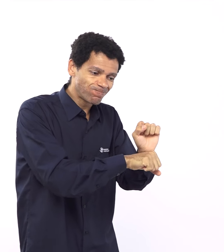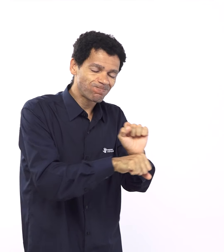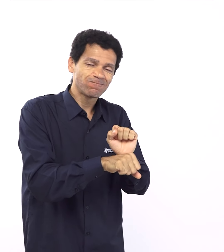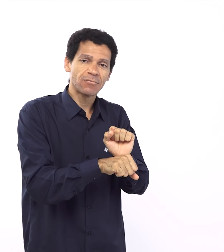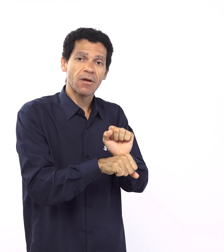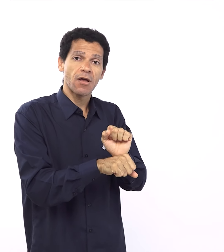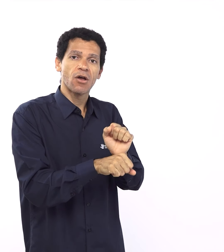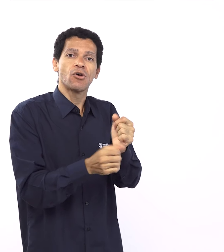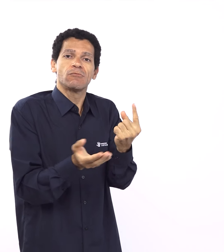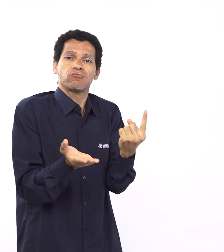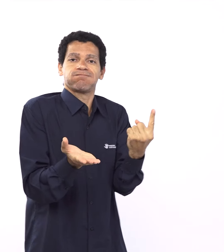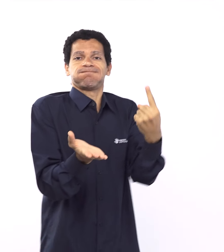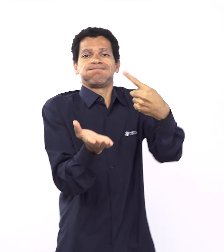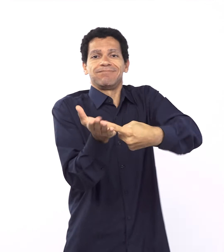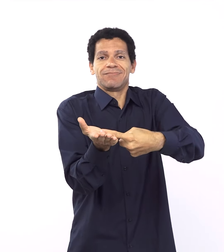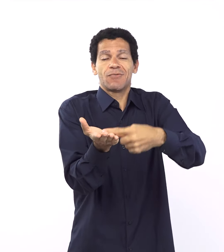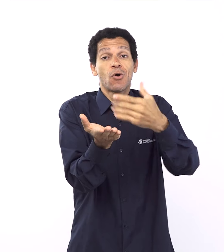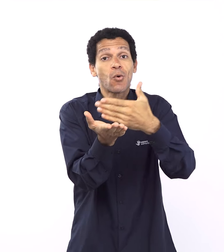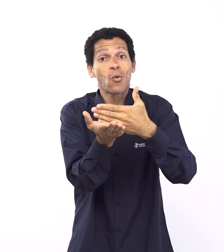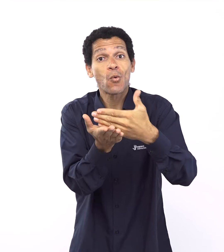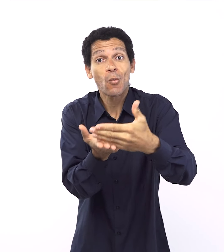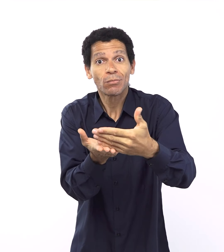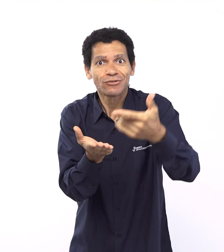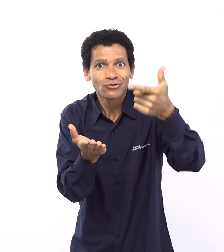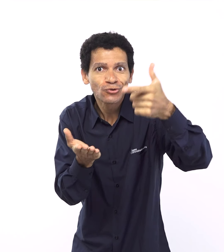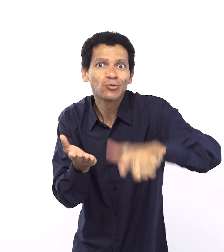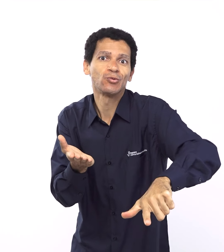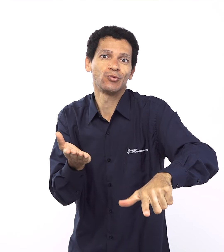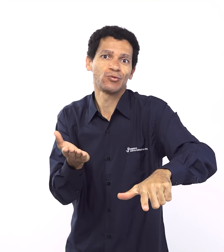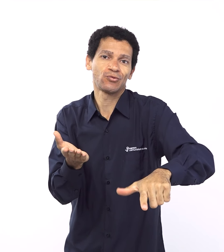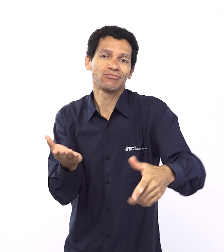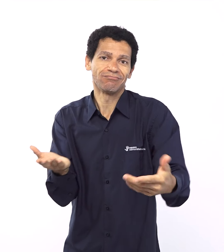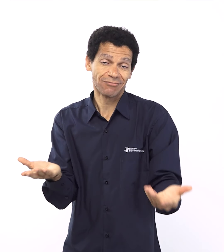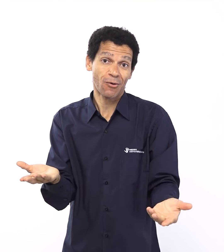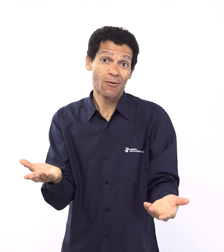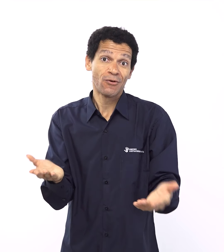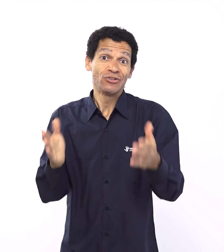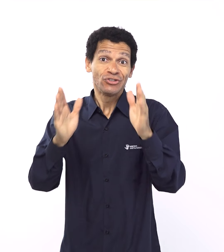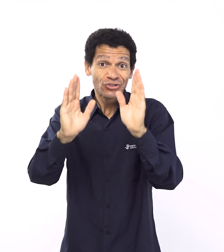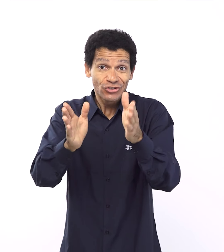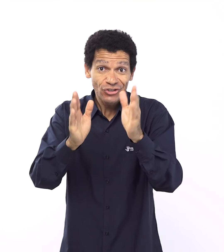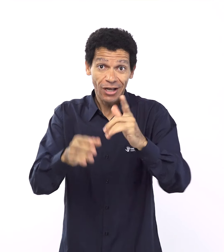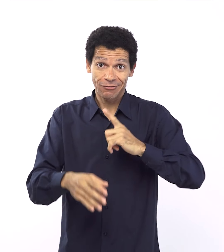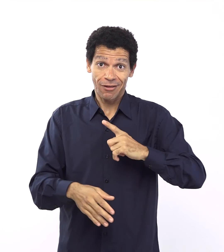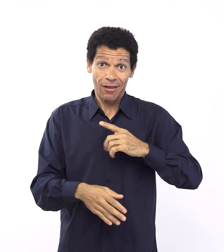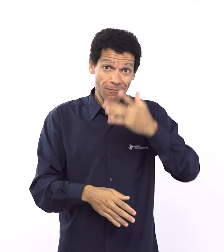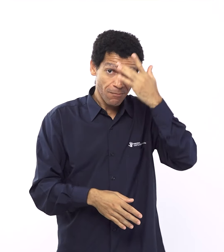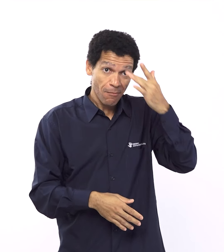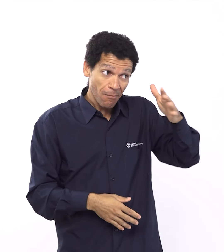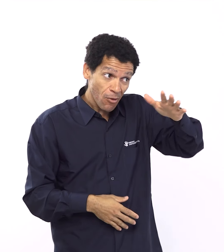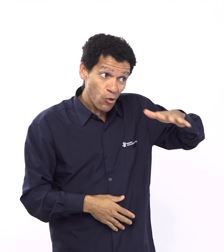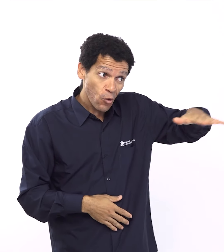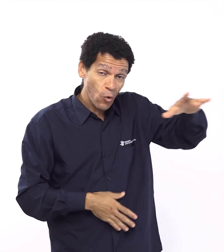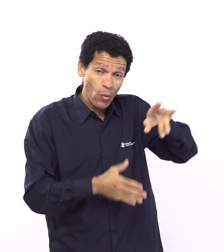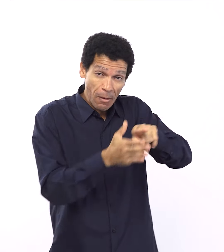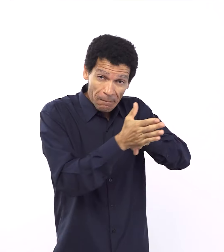recomeço, do restart, do reset, eu acho que nós podemos ser os portadores dessa